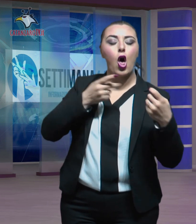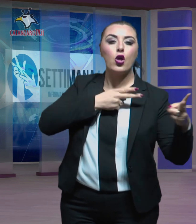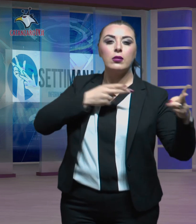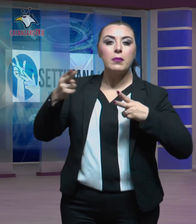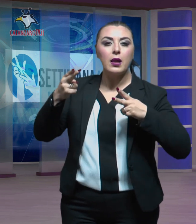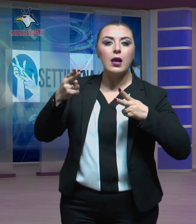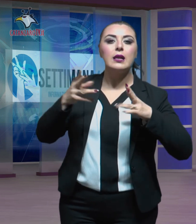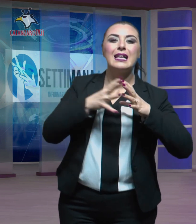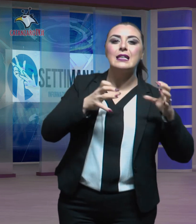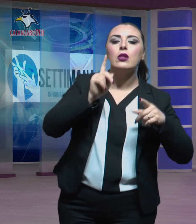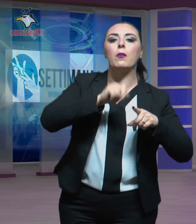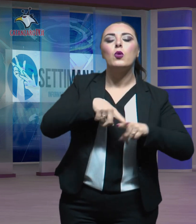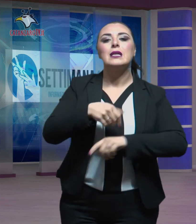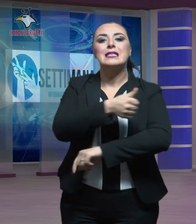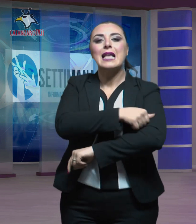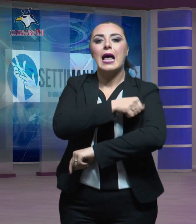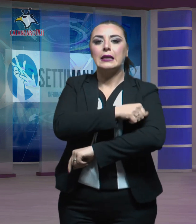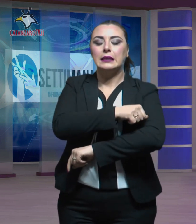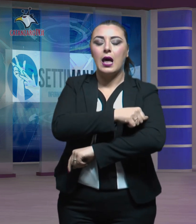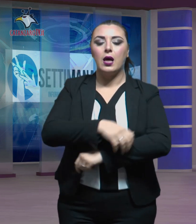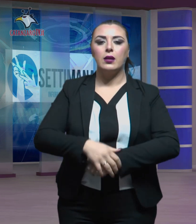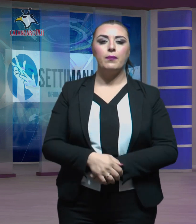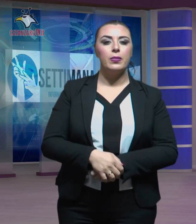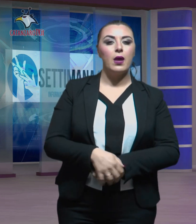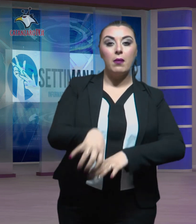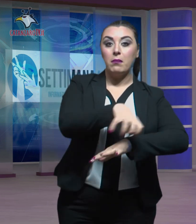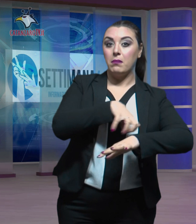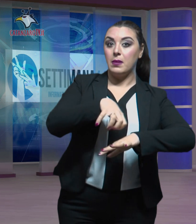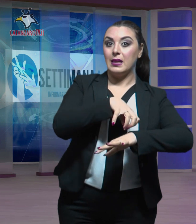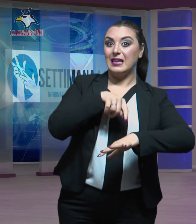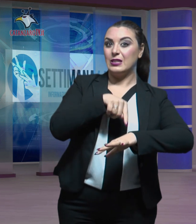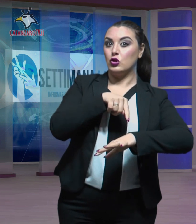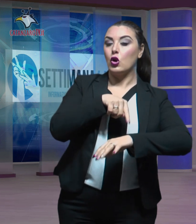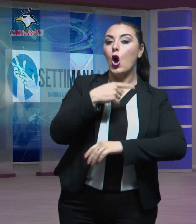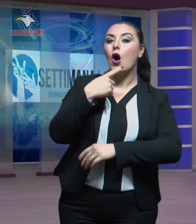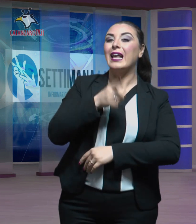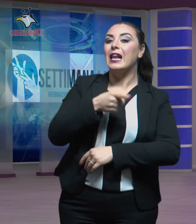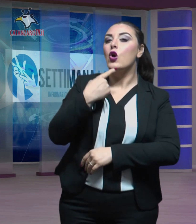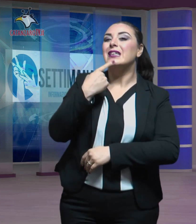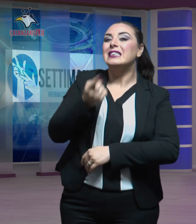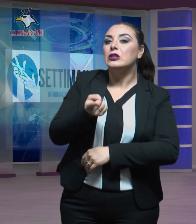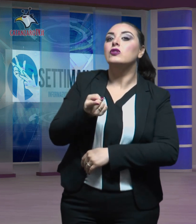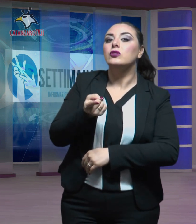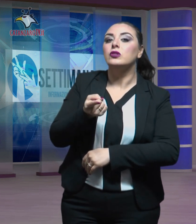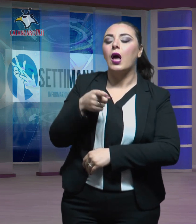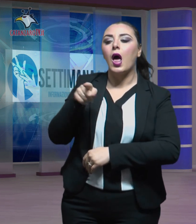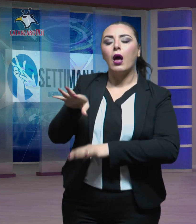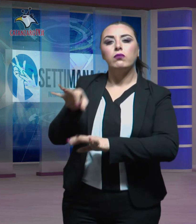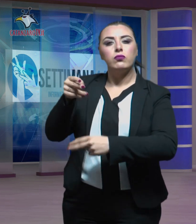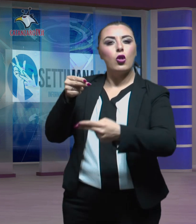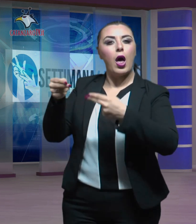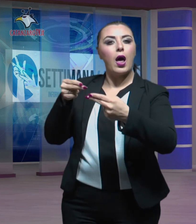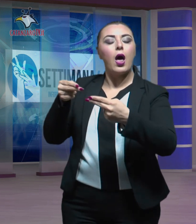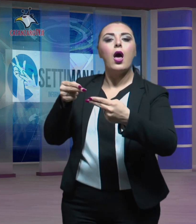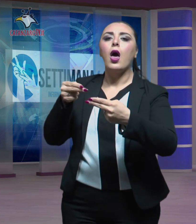quelle sanitarie. Secondo il Ministro, gli incarichi sono stati assegnati senza